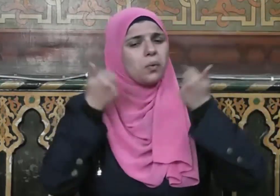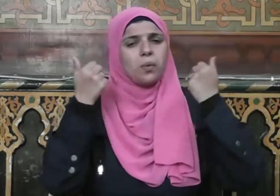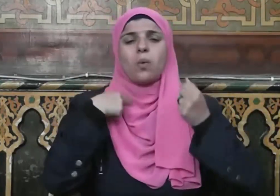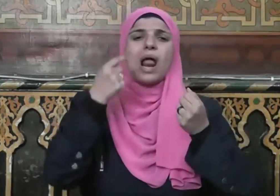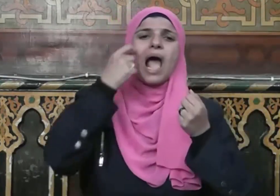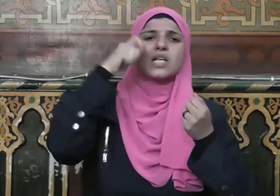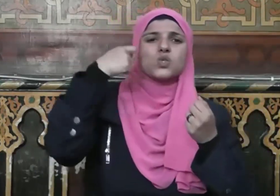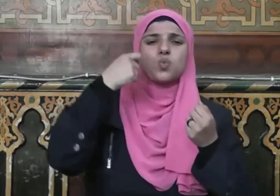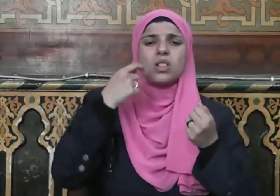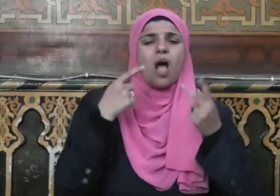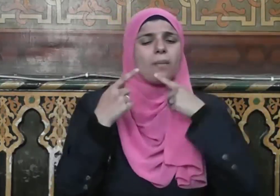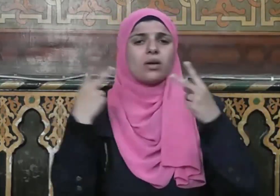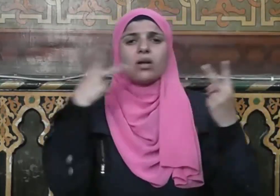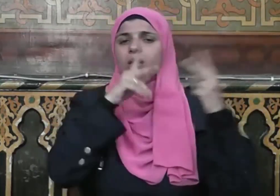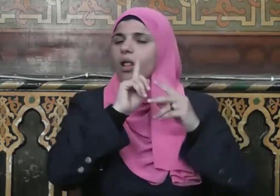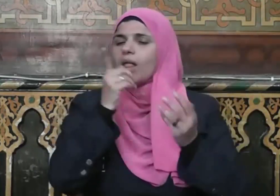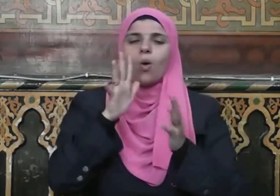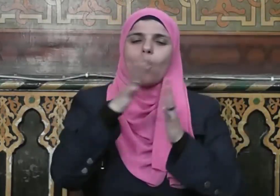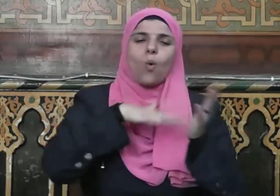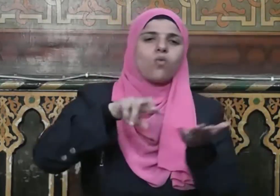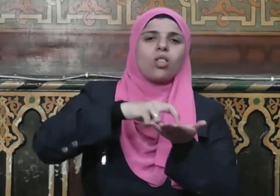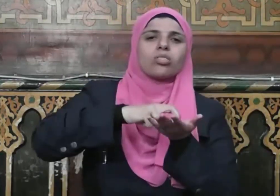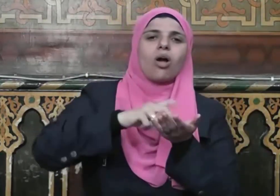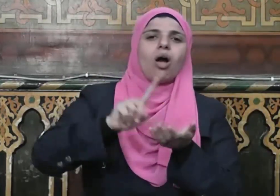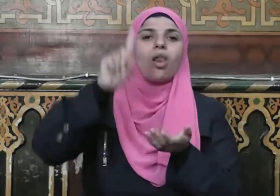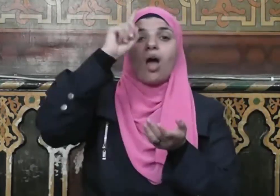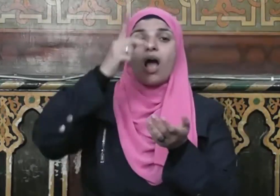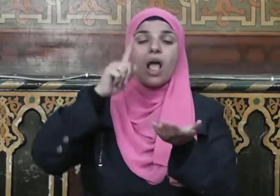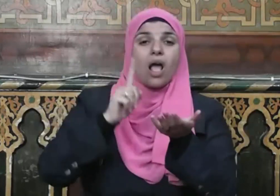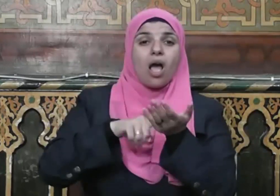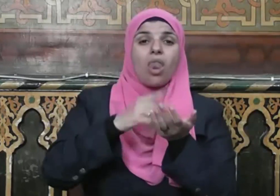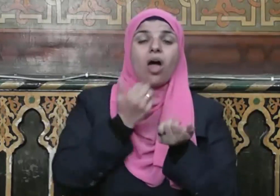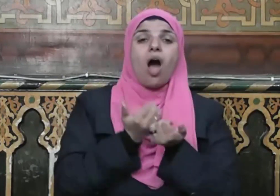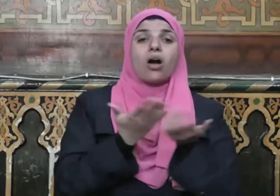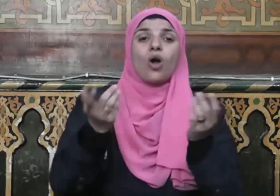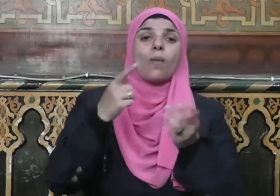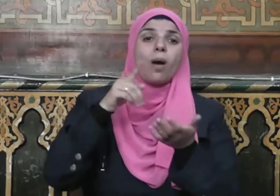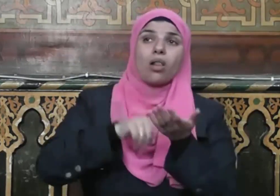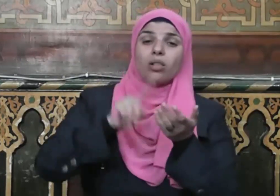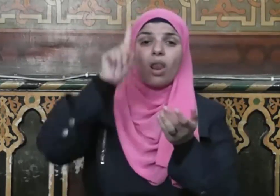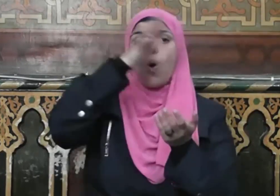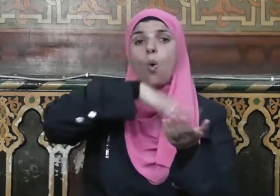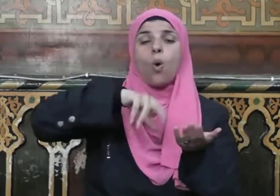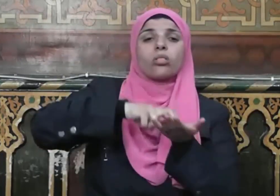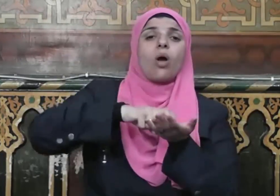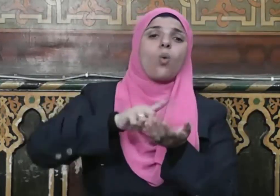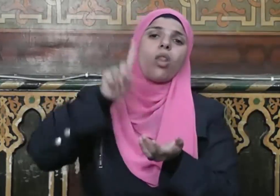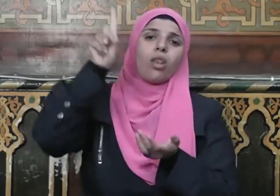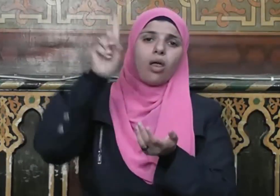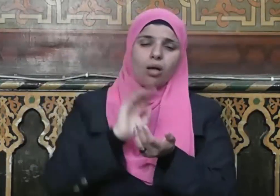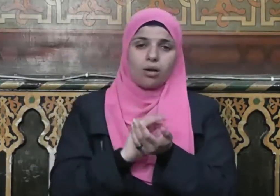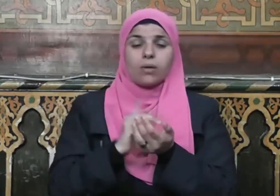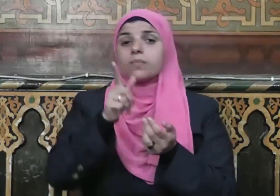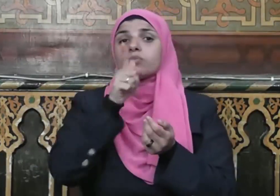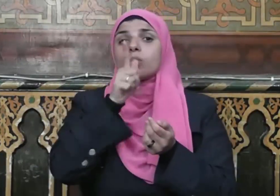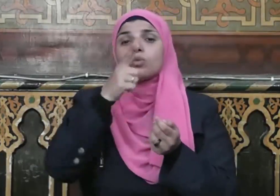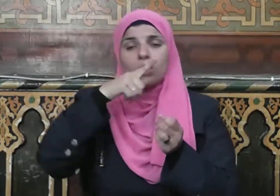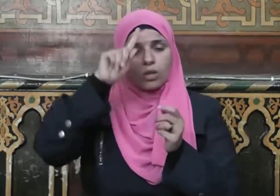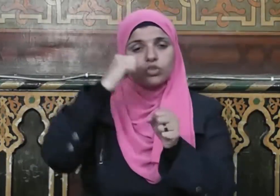أسود على أحمر إلا بالتقوى إن أكرمكم عند الله أتقاكم فجعل